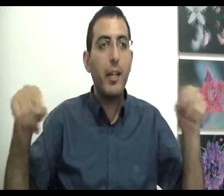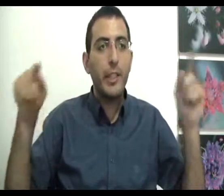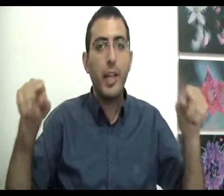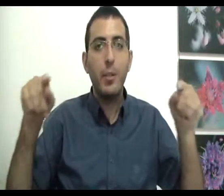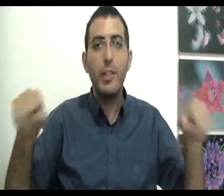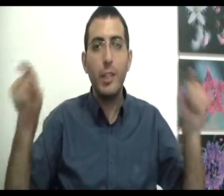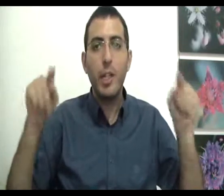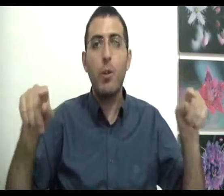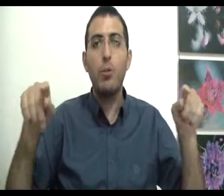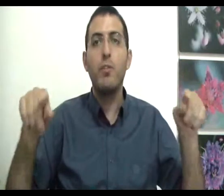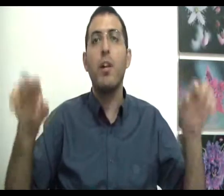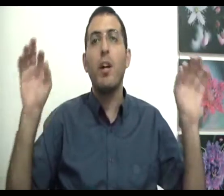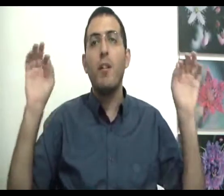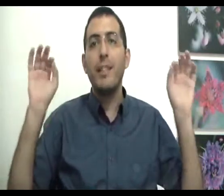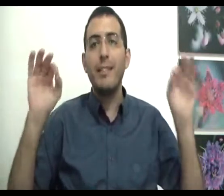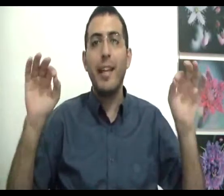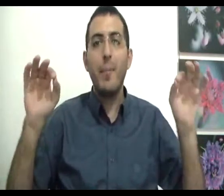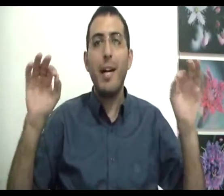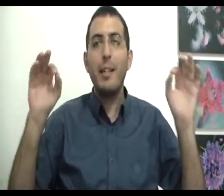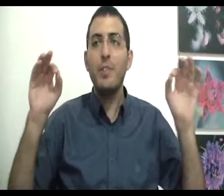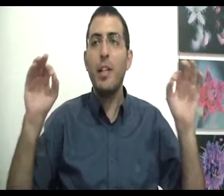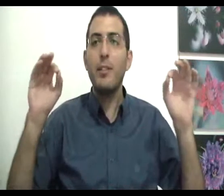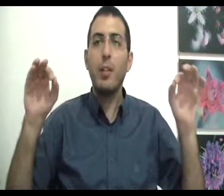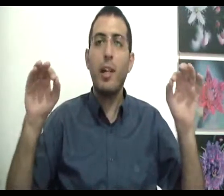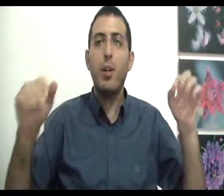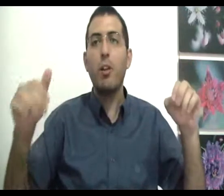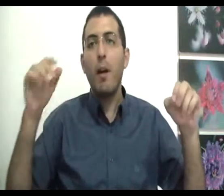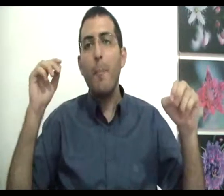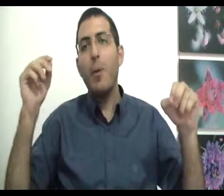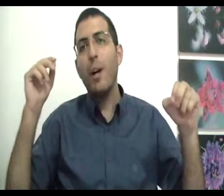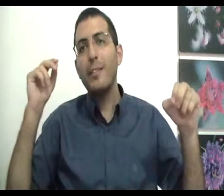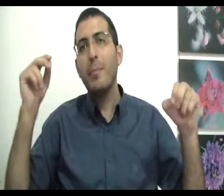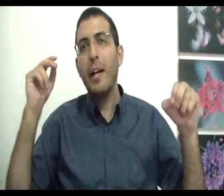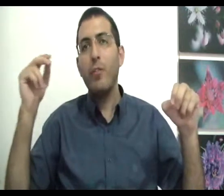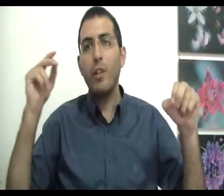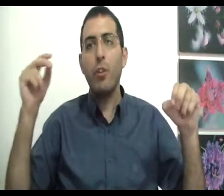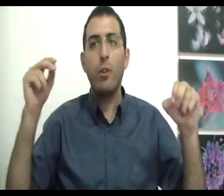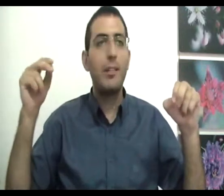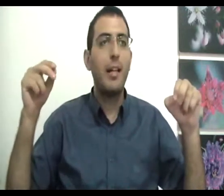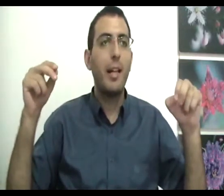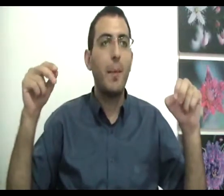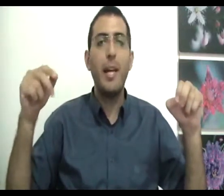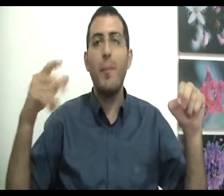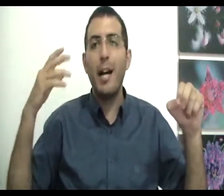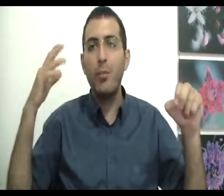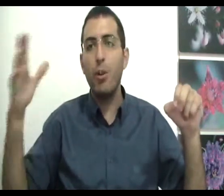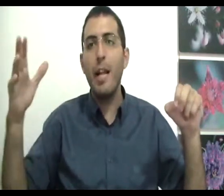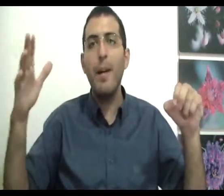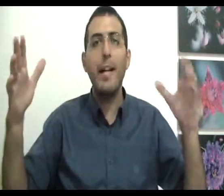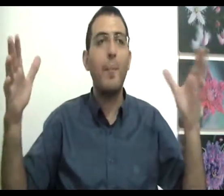כאשר אתה יודע שהכל טוב ונסכם האדם צריך לנסות לגלות מהו הסיבה הראשונה של כל התהליכים למה קיים